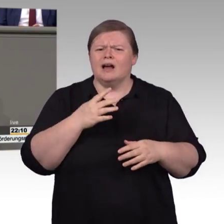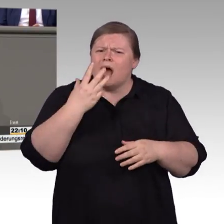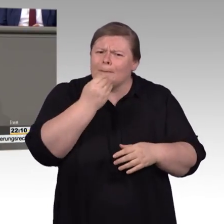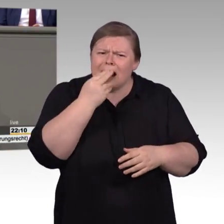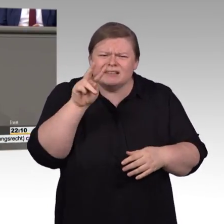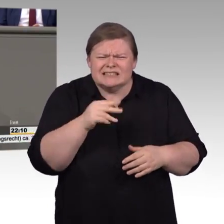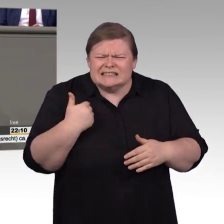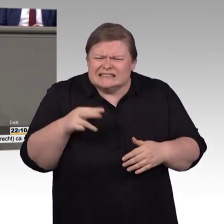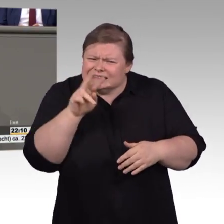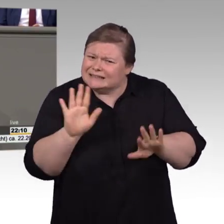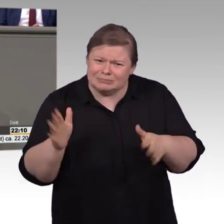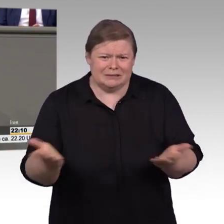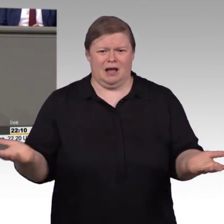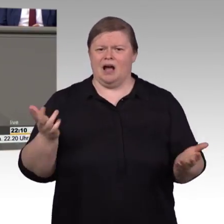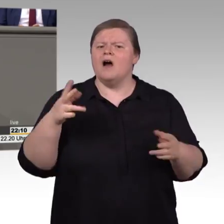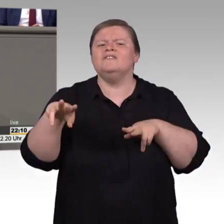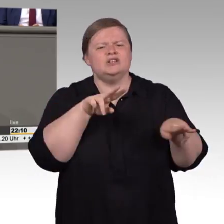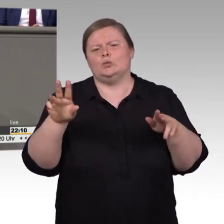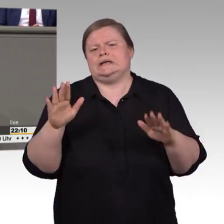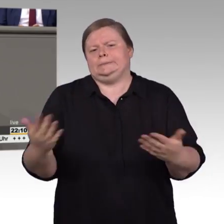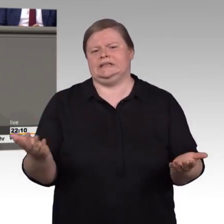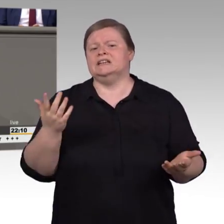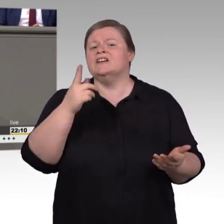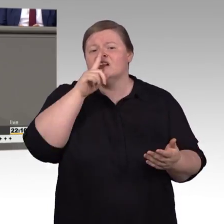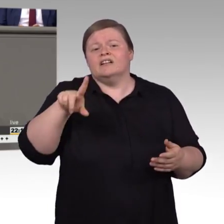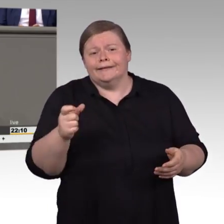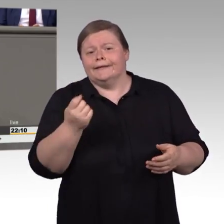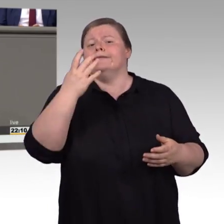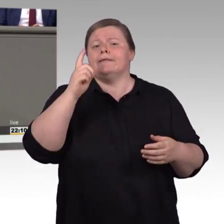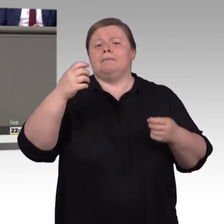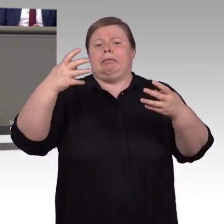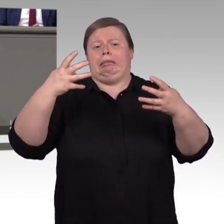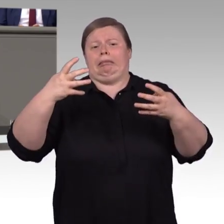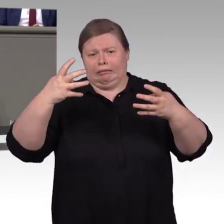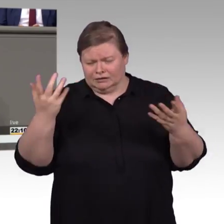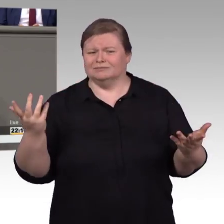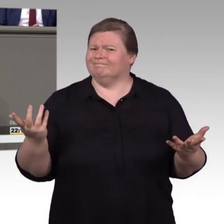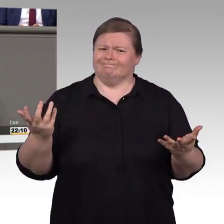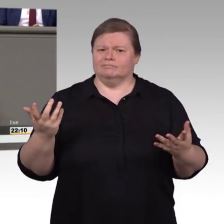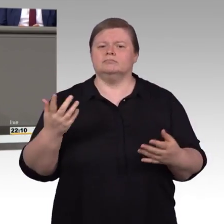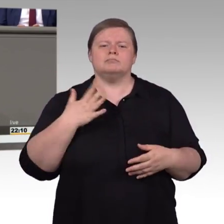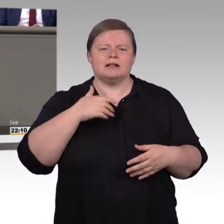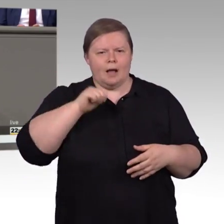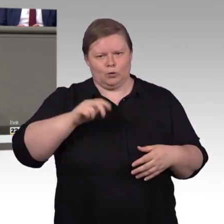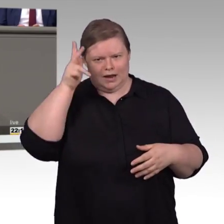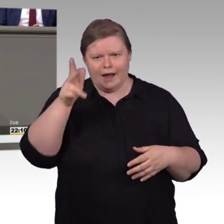Chancen, aber sie hat auch das Potenzial für neue Barrieren. Videos beispielsweise hängen sich inzwischen nicht mehr auf.